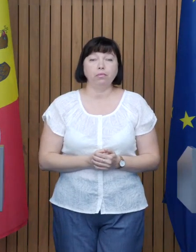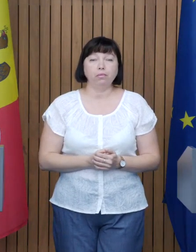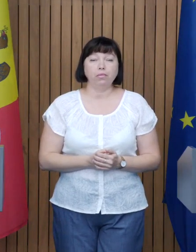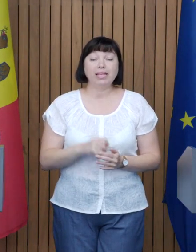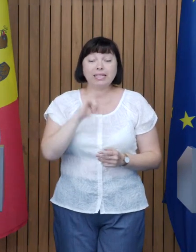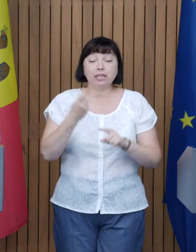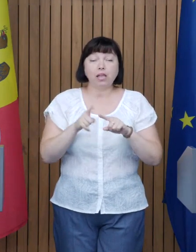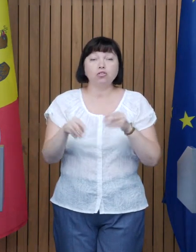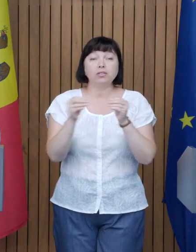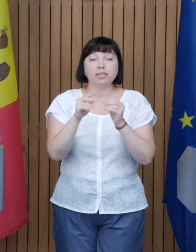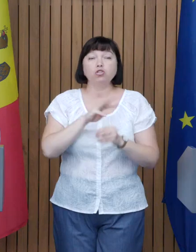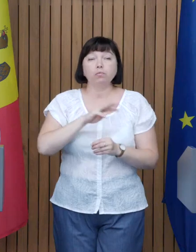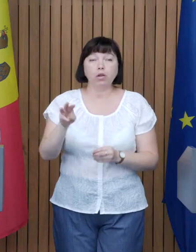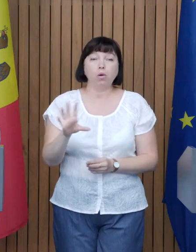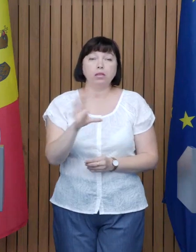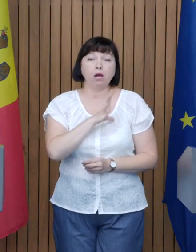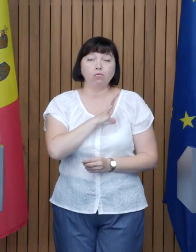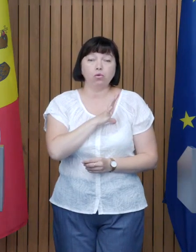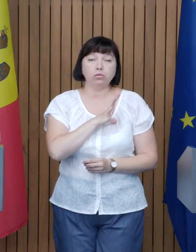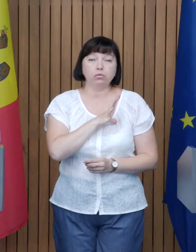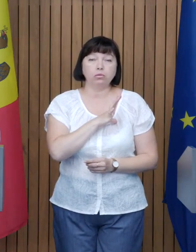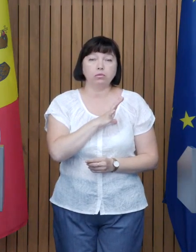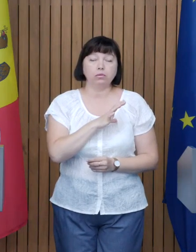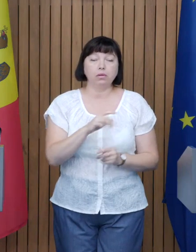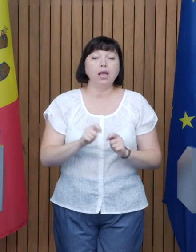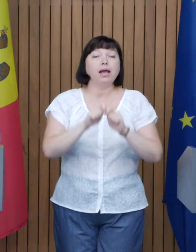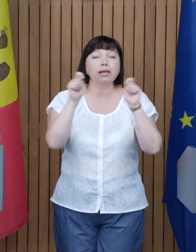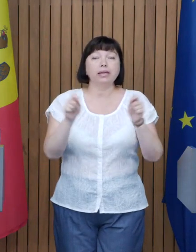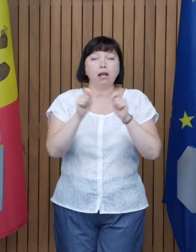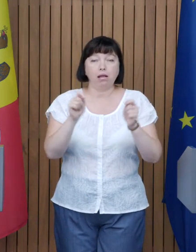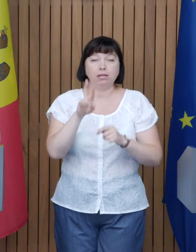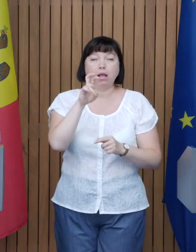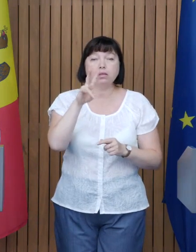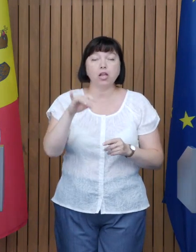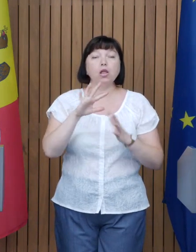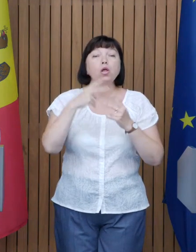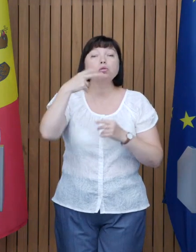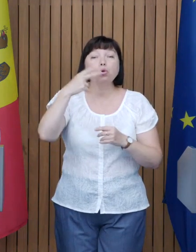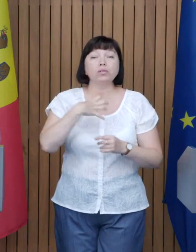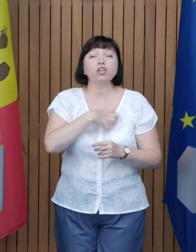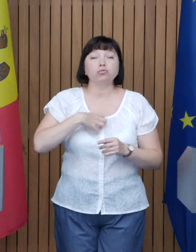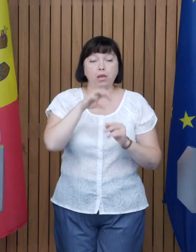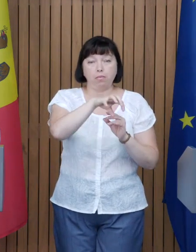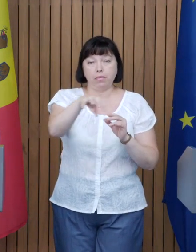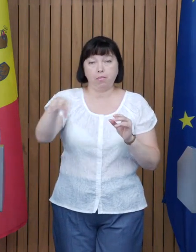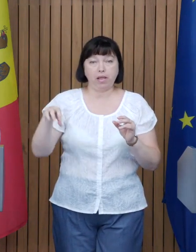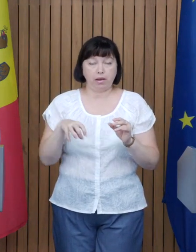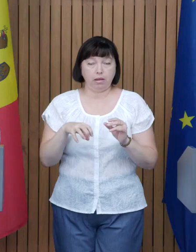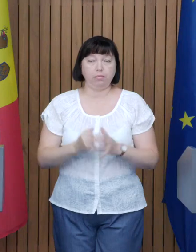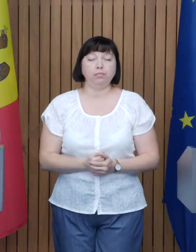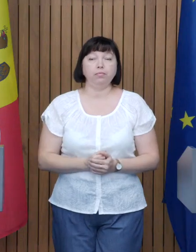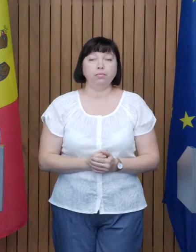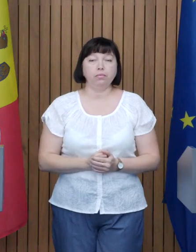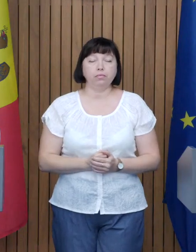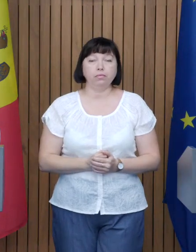aceste 10 milioane au fost create crește în 20 de primării 20 de administrații